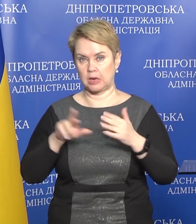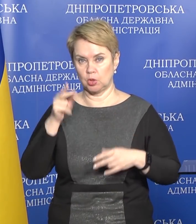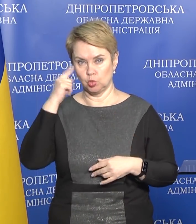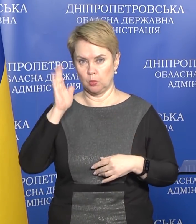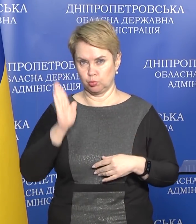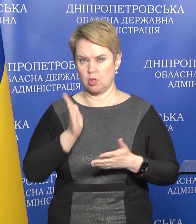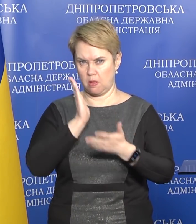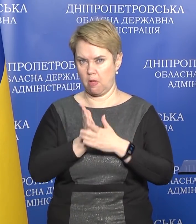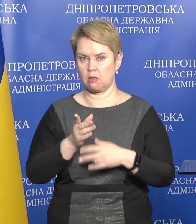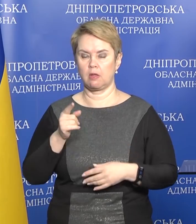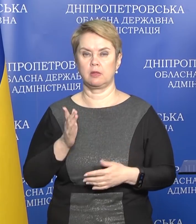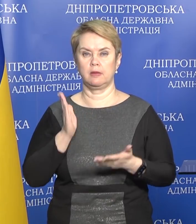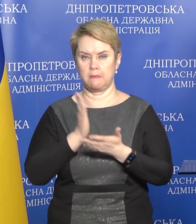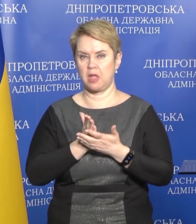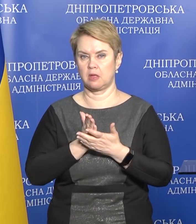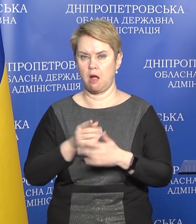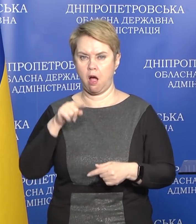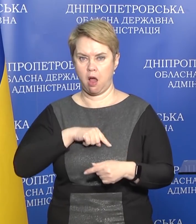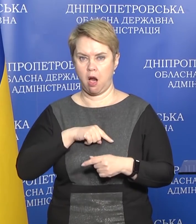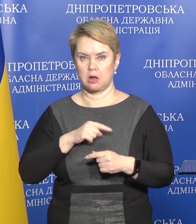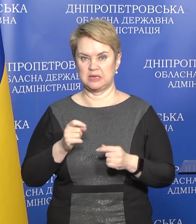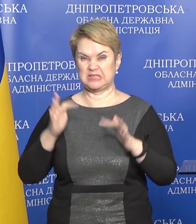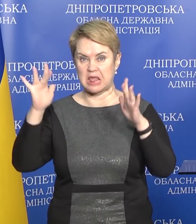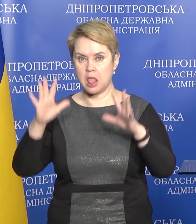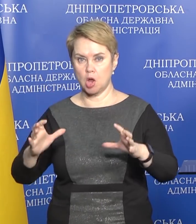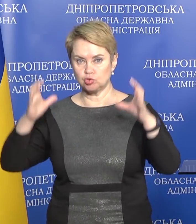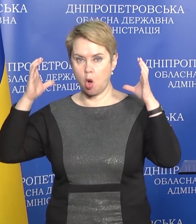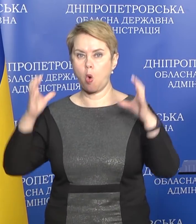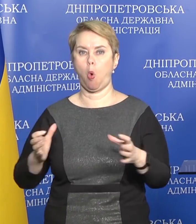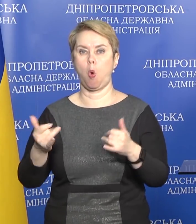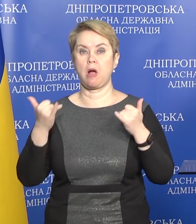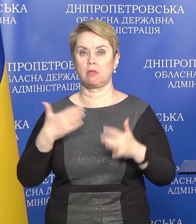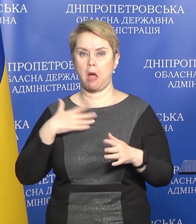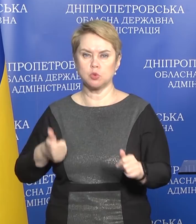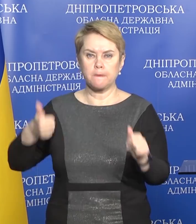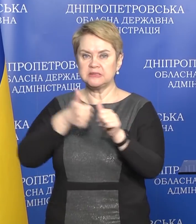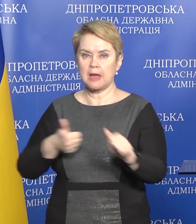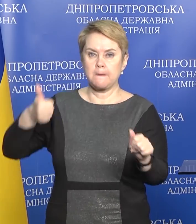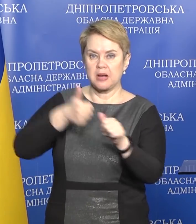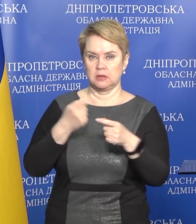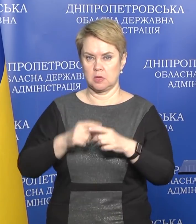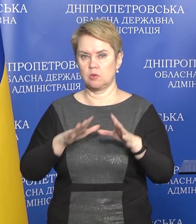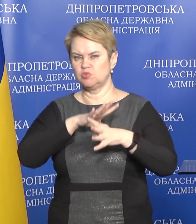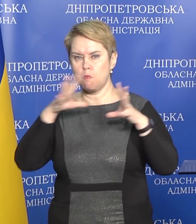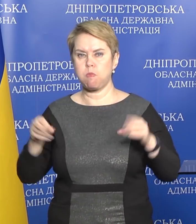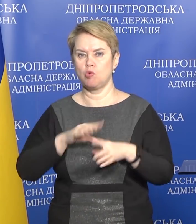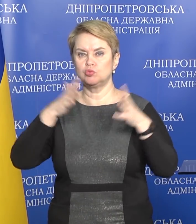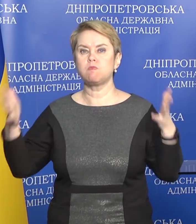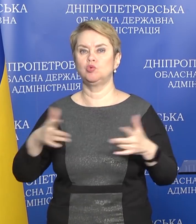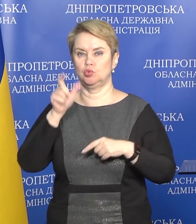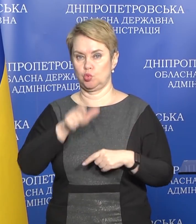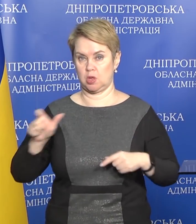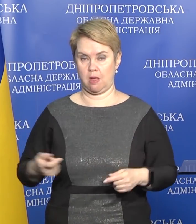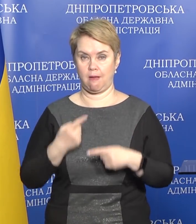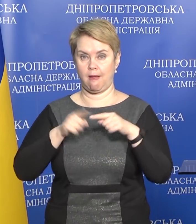я думаю, это будет иметь уже характер снежного кома, то есть к нам будет присоединяться к этому комьюнити все больше и больше людей.